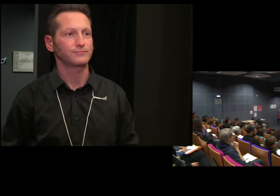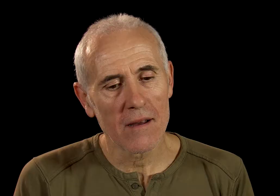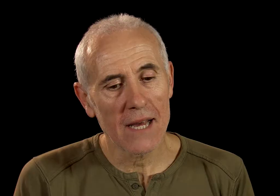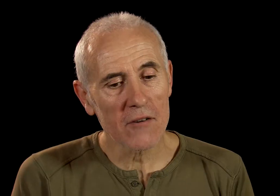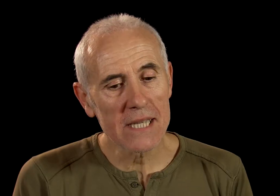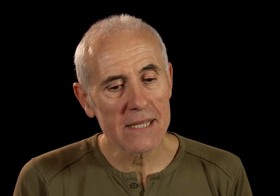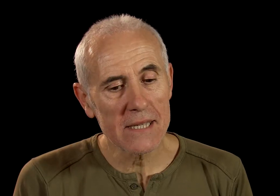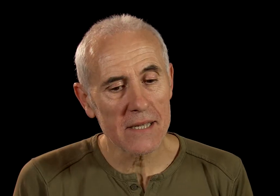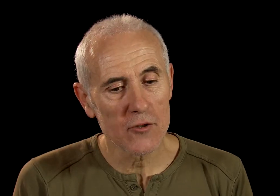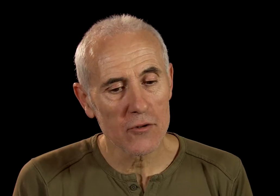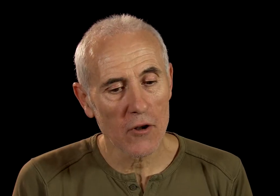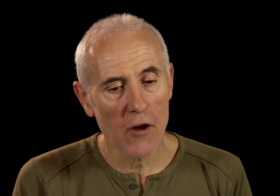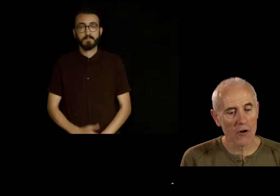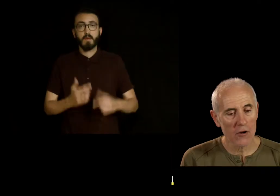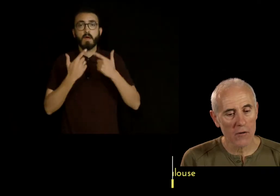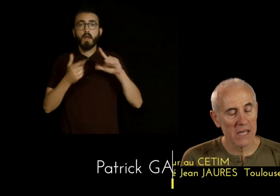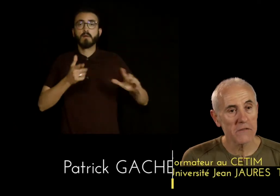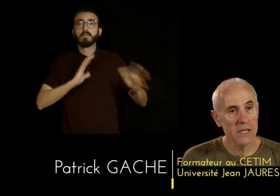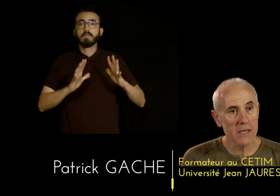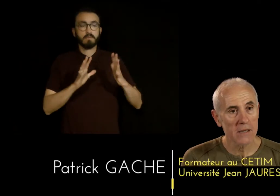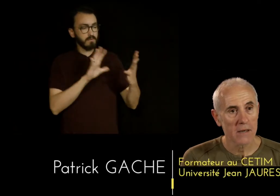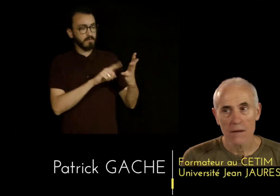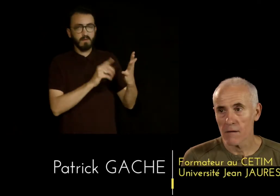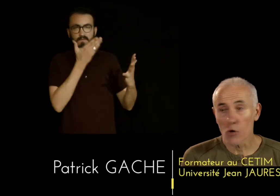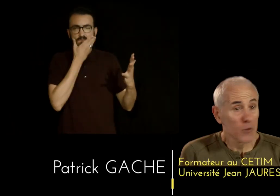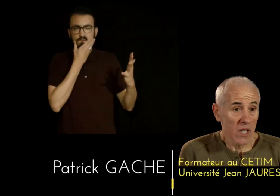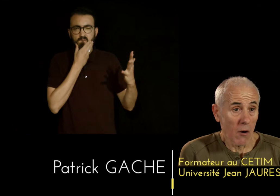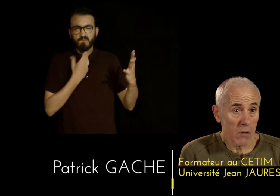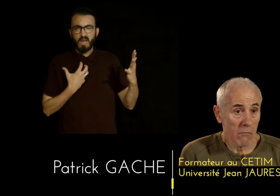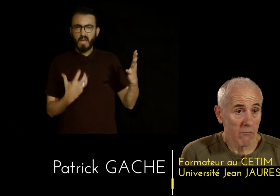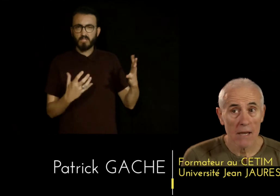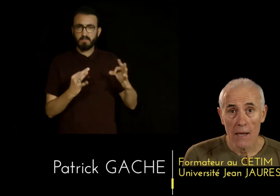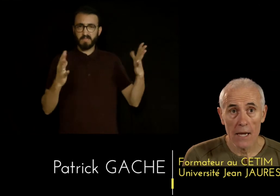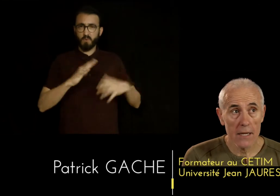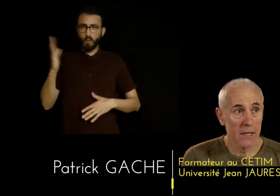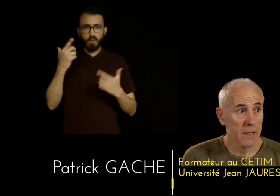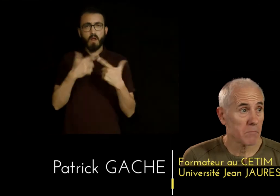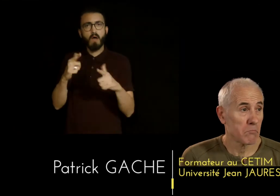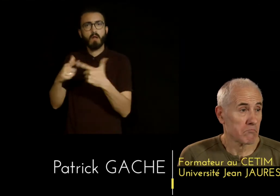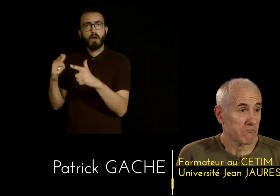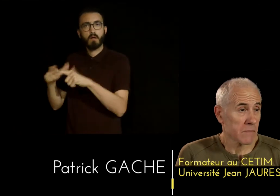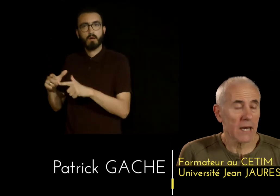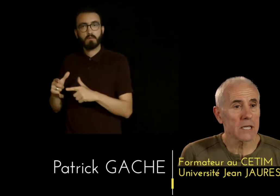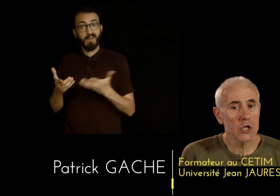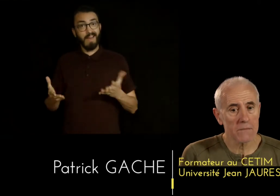La langue des signes est une langue magnifique, comme toutes les langues. Elle est très riche.